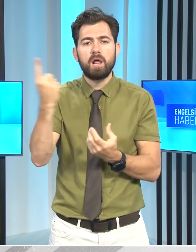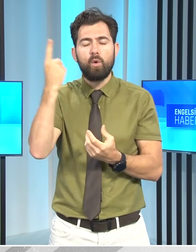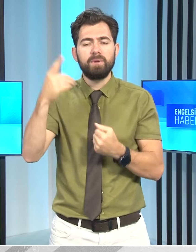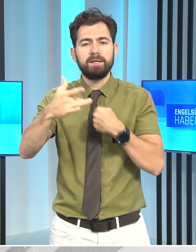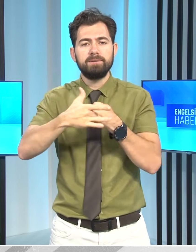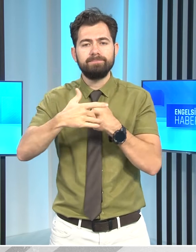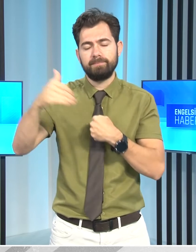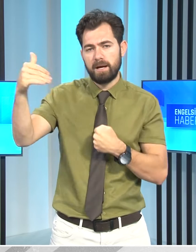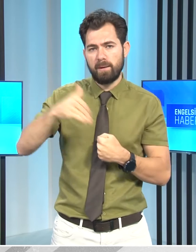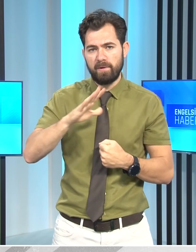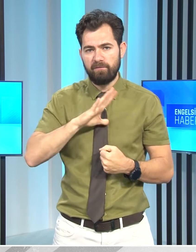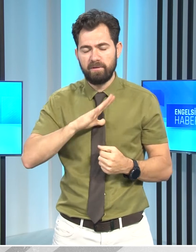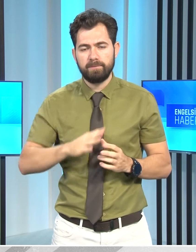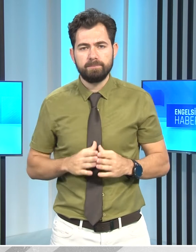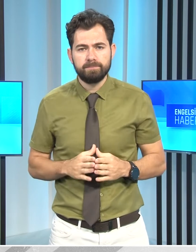ülkeye geldi.